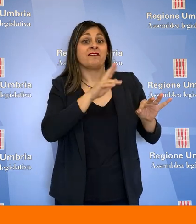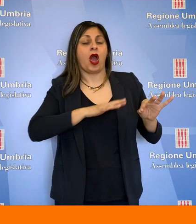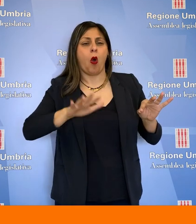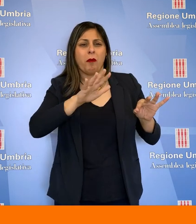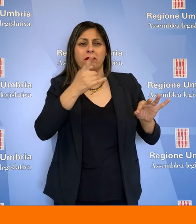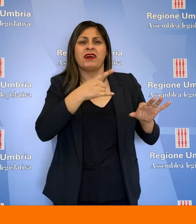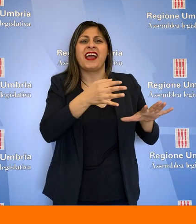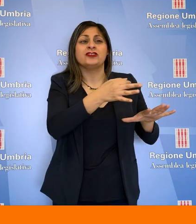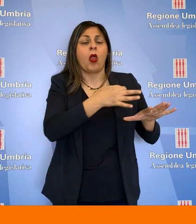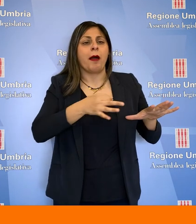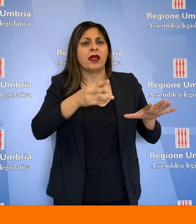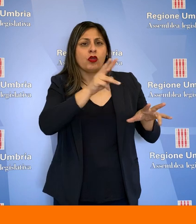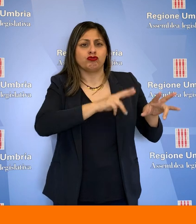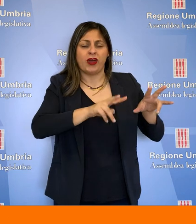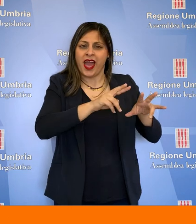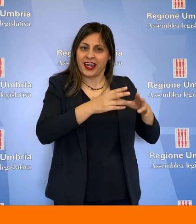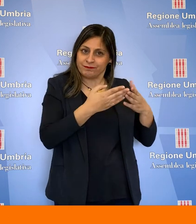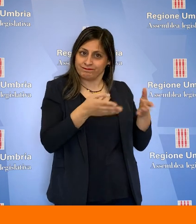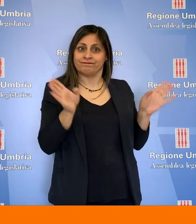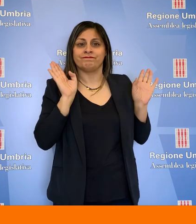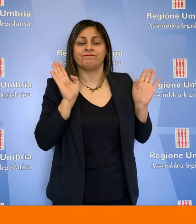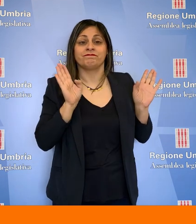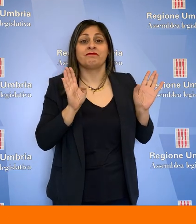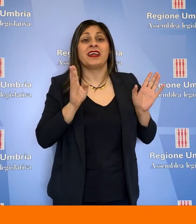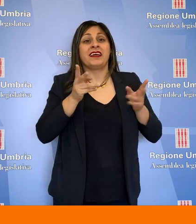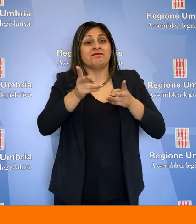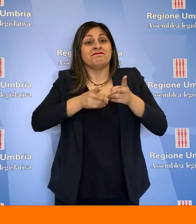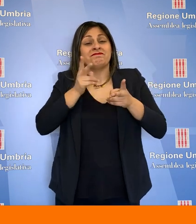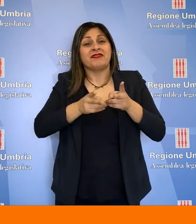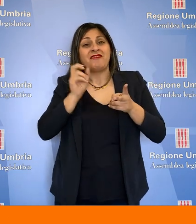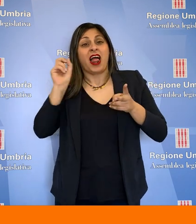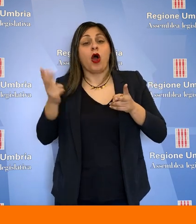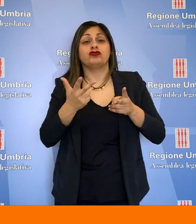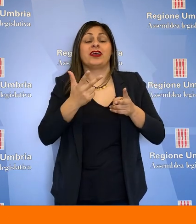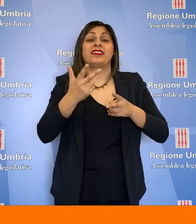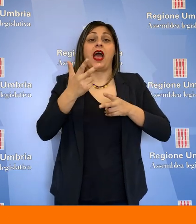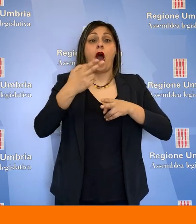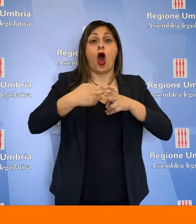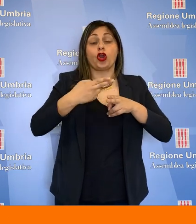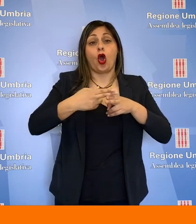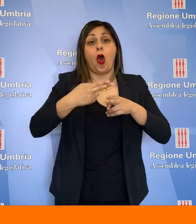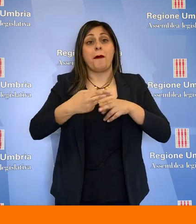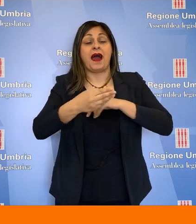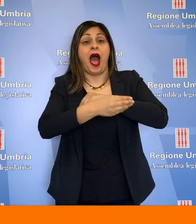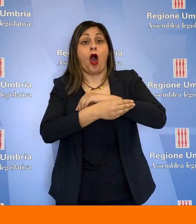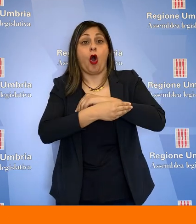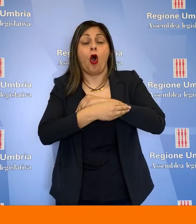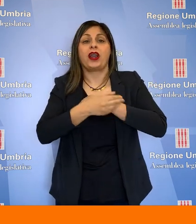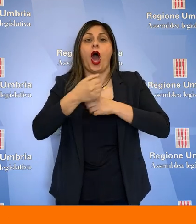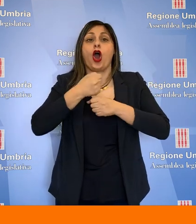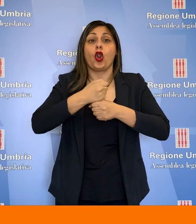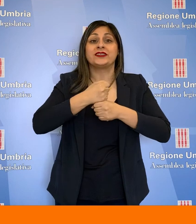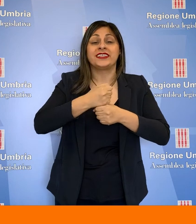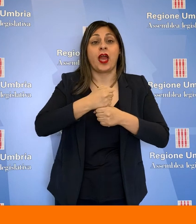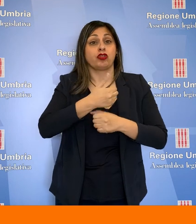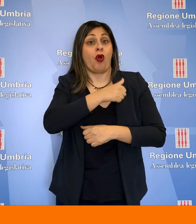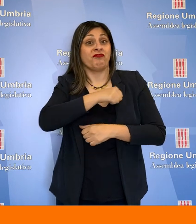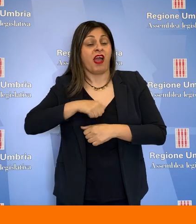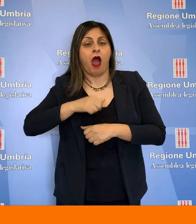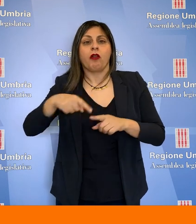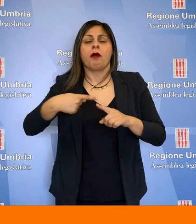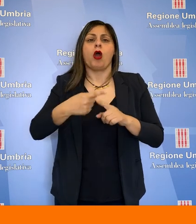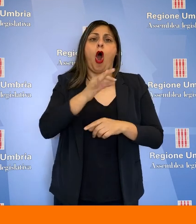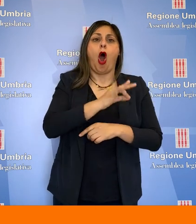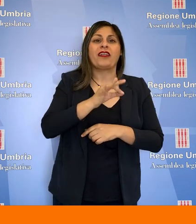dovranno portare l'Umbria fuori dall'isolamento, l'alta velocità Roma-Ancona, il completamento della Grossetofano e della Olt